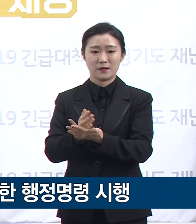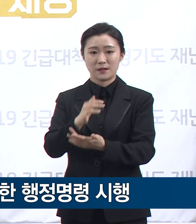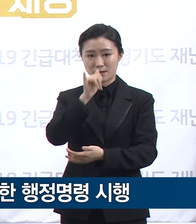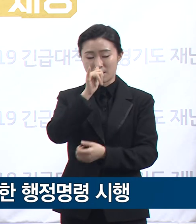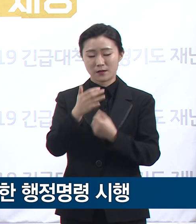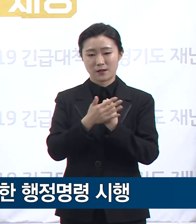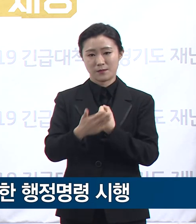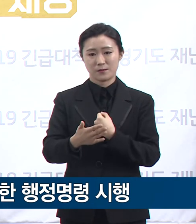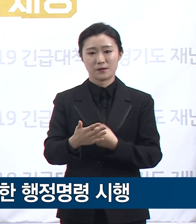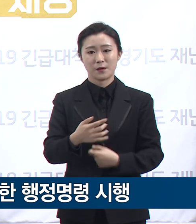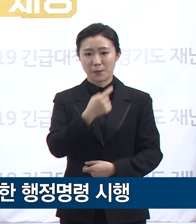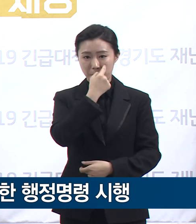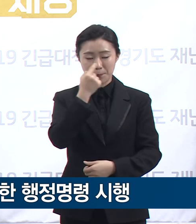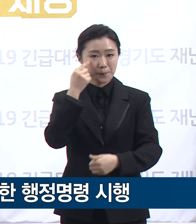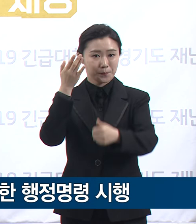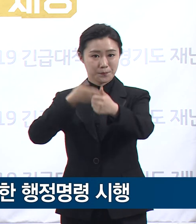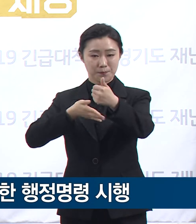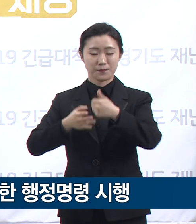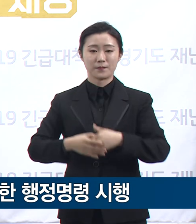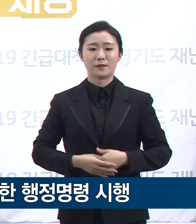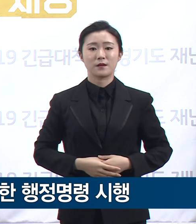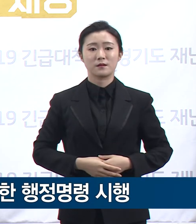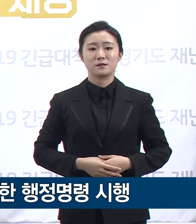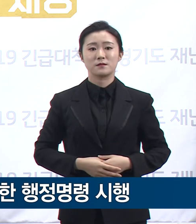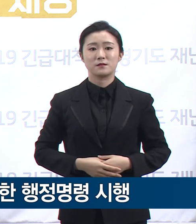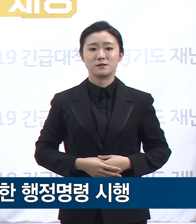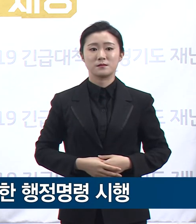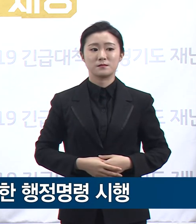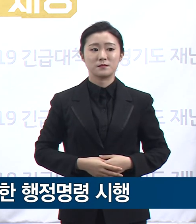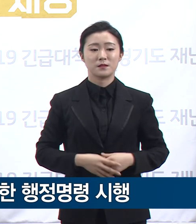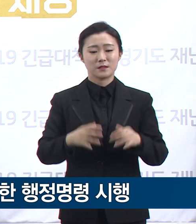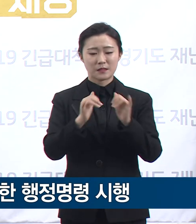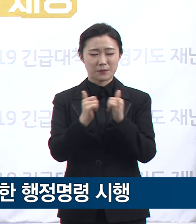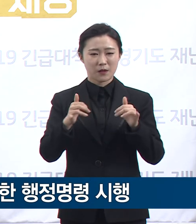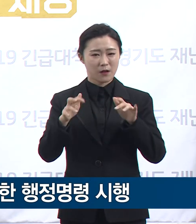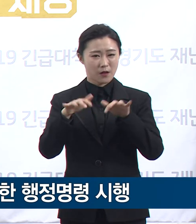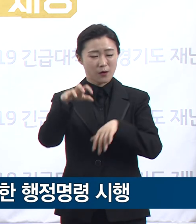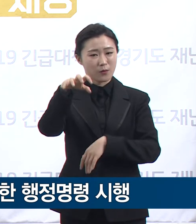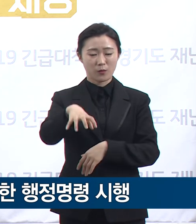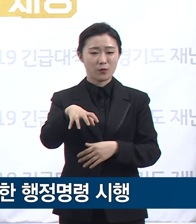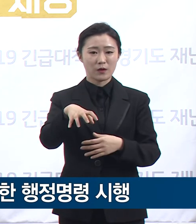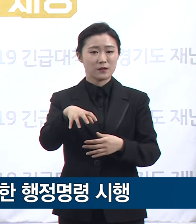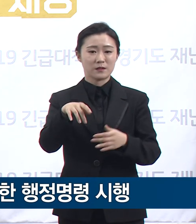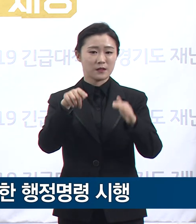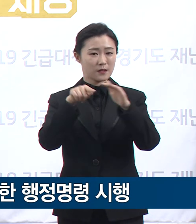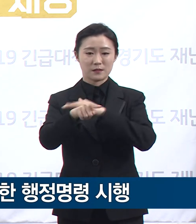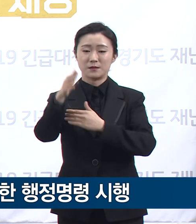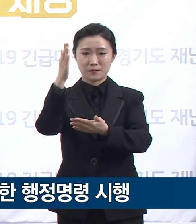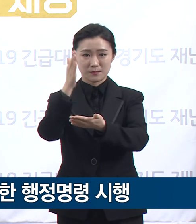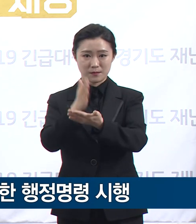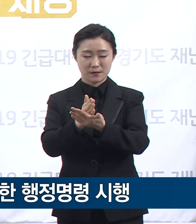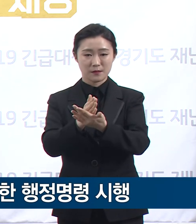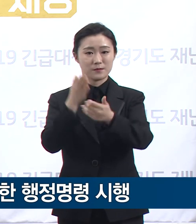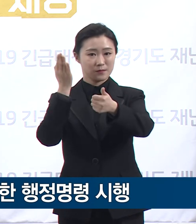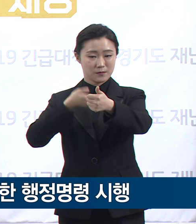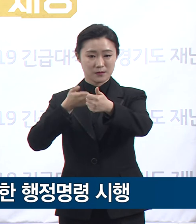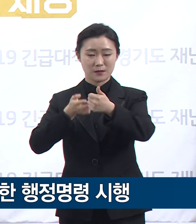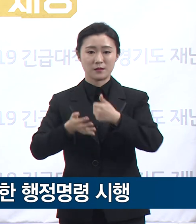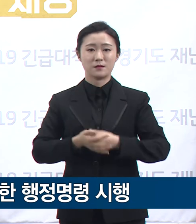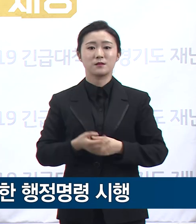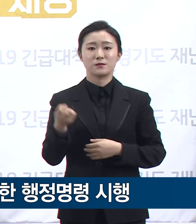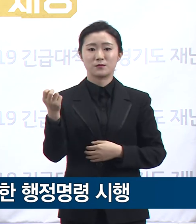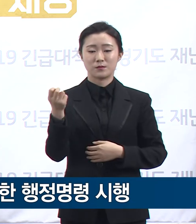4월 19일까지 다중이용업소의 운영정단을 권고드리며 불가피하게 운영을 할 경우에는 업소 유형별